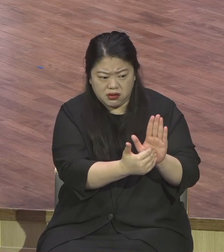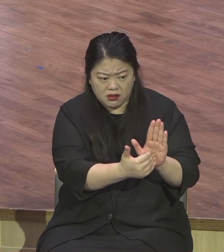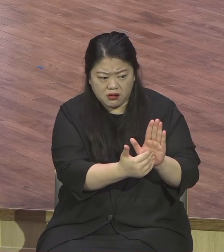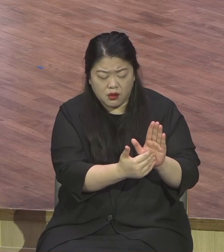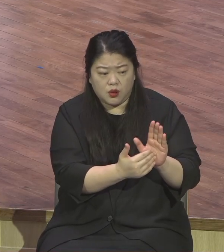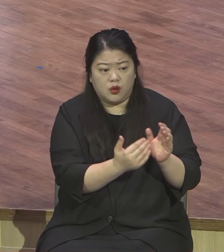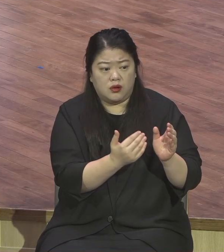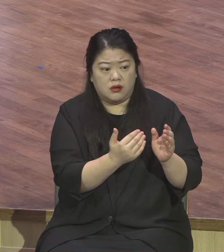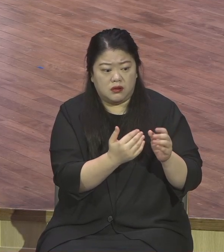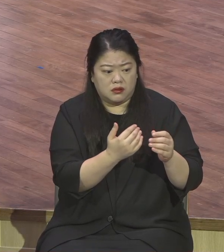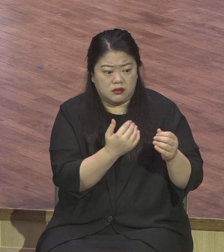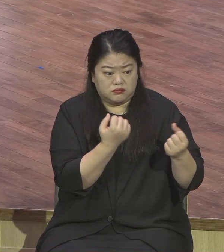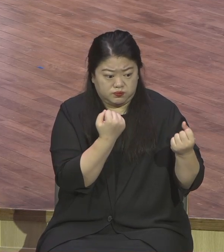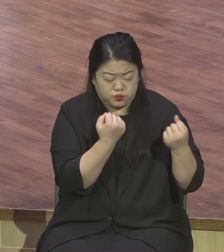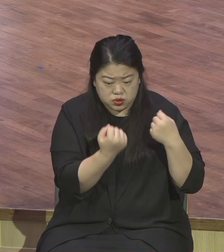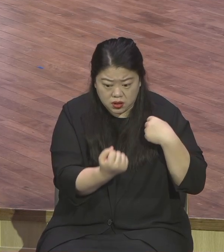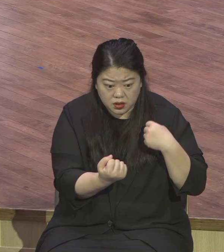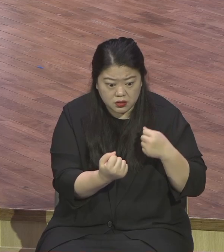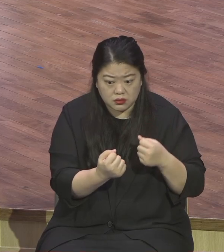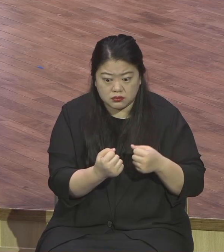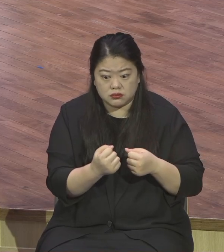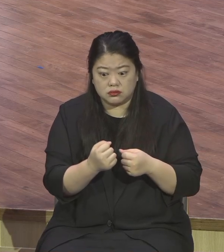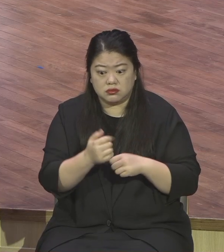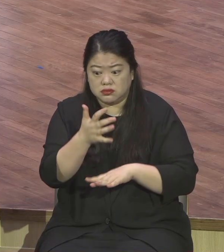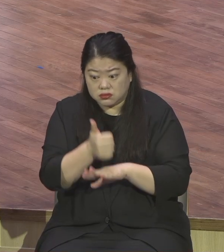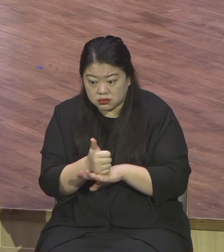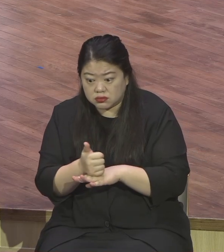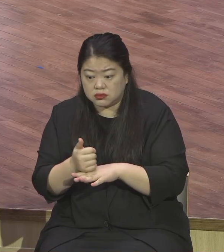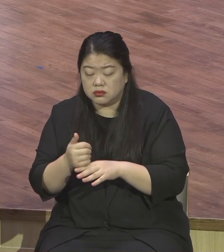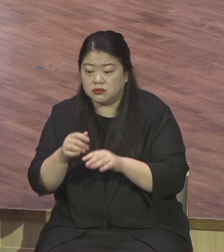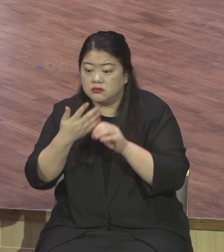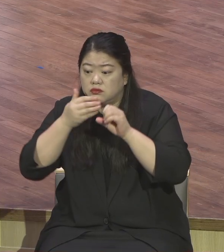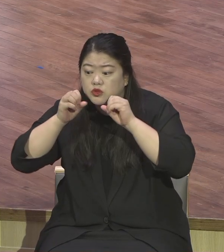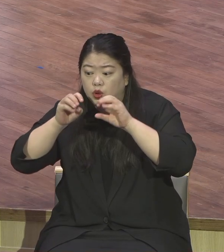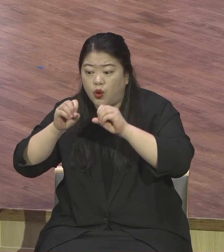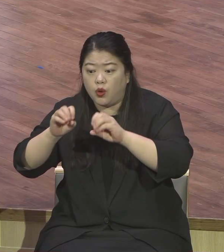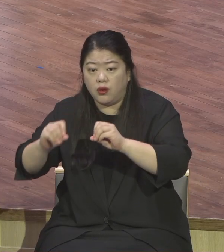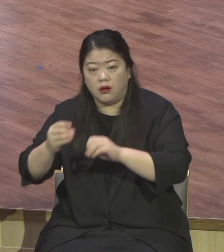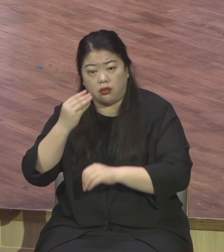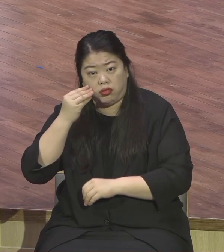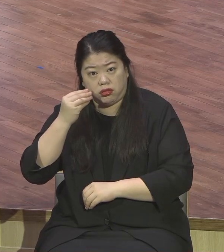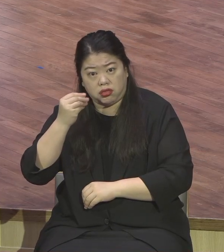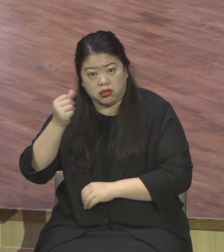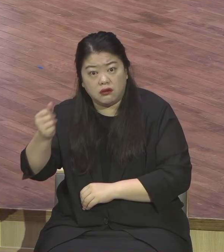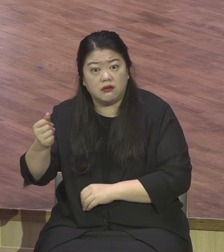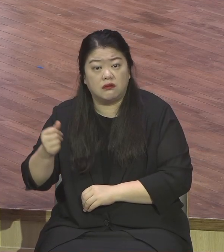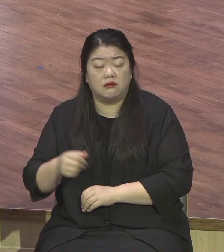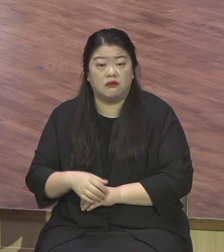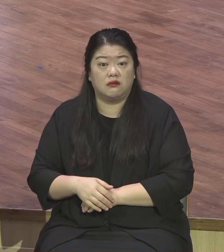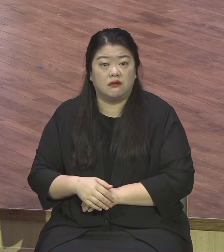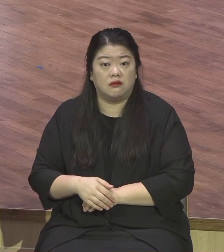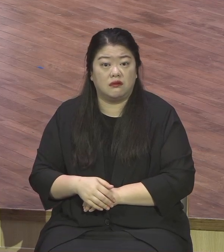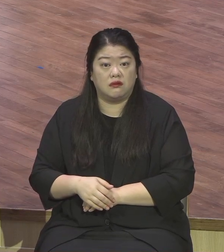대속과 부활의 죽음을 그 입을 통해서 선포하자마자 5천명,